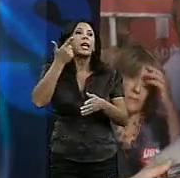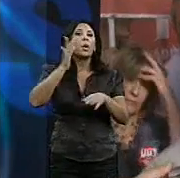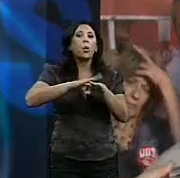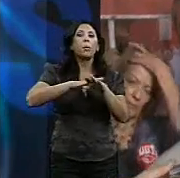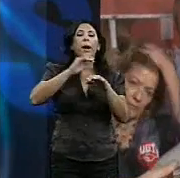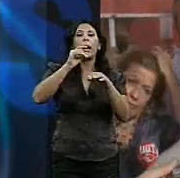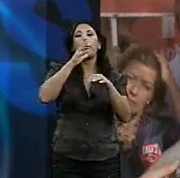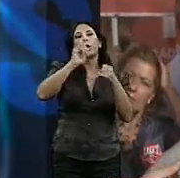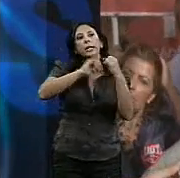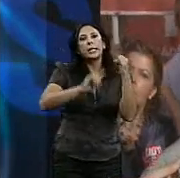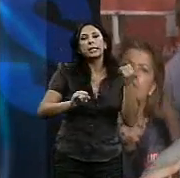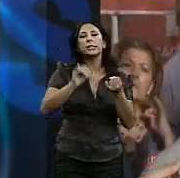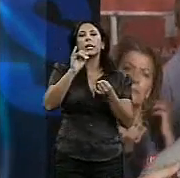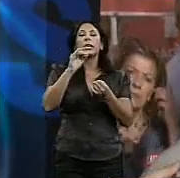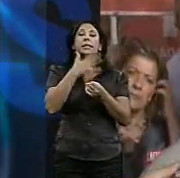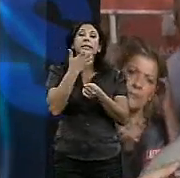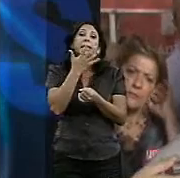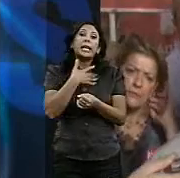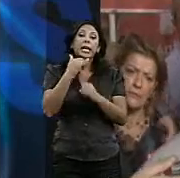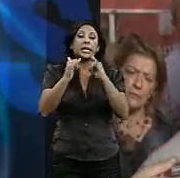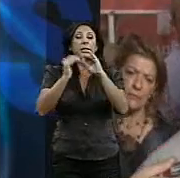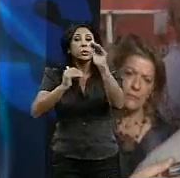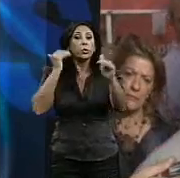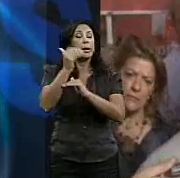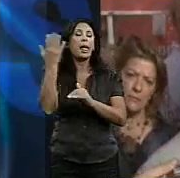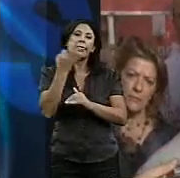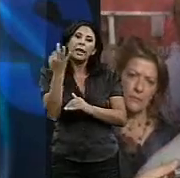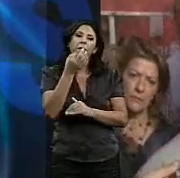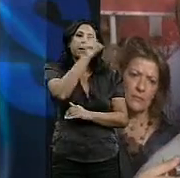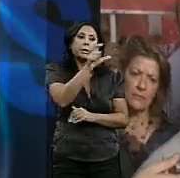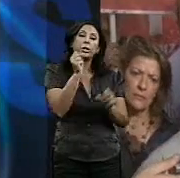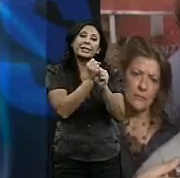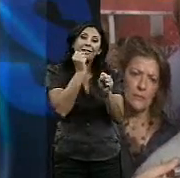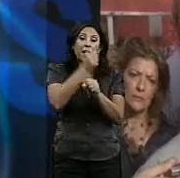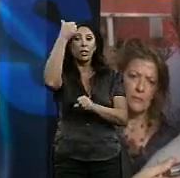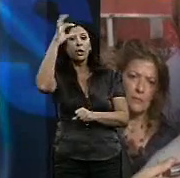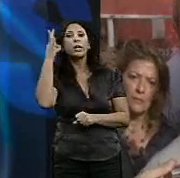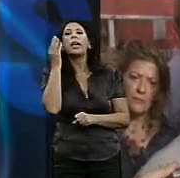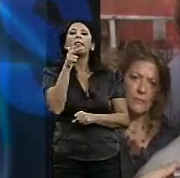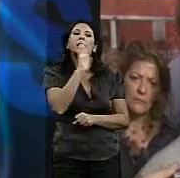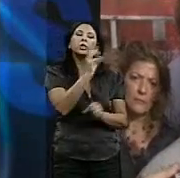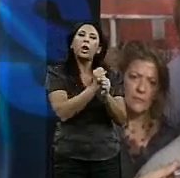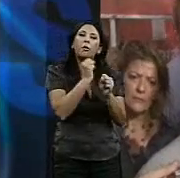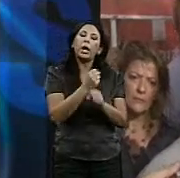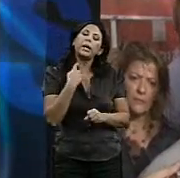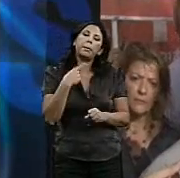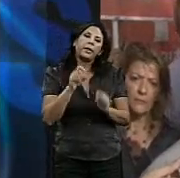posibilidad de salir de la crisis depende de que los trabajadores y trabajadoras pierdan sus derechos laborales. Empezando, como se ha dicho,